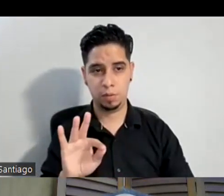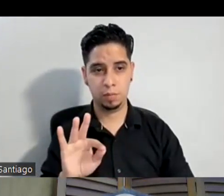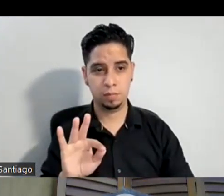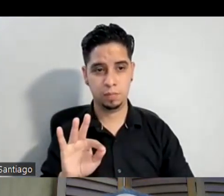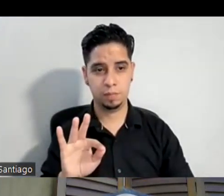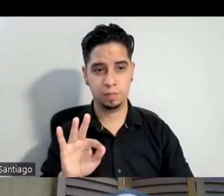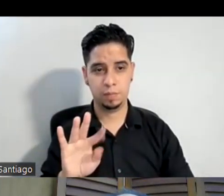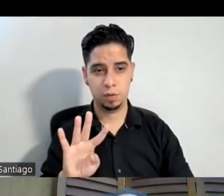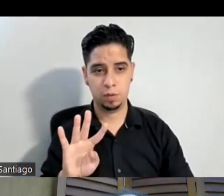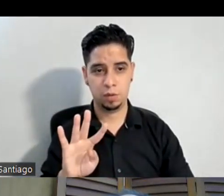429